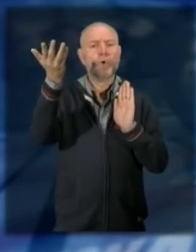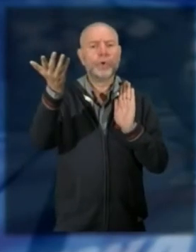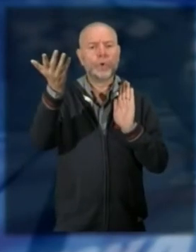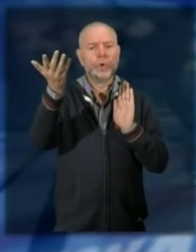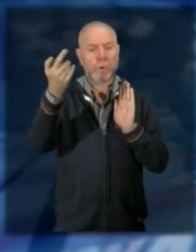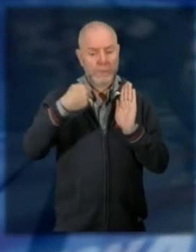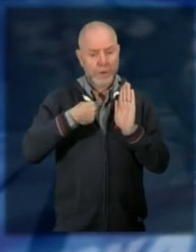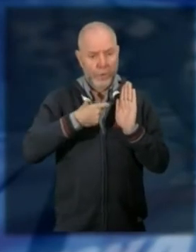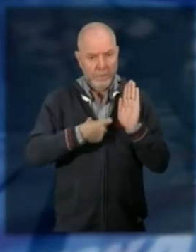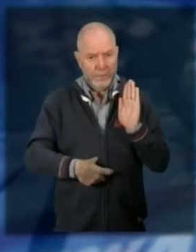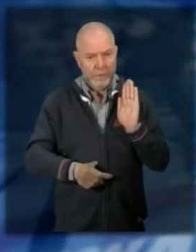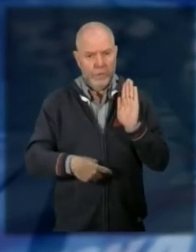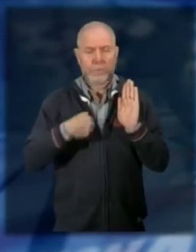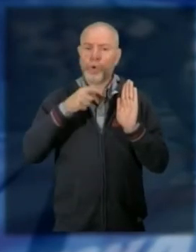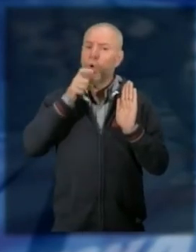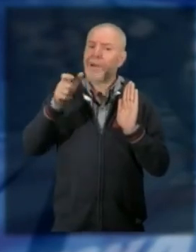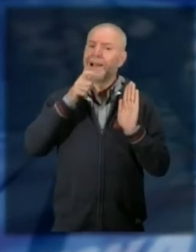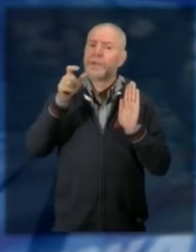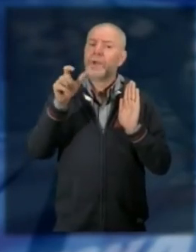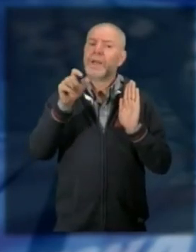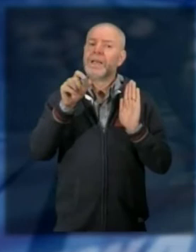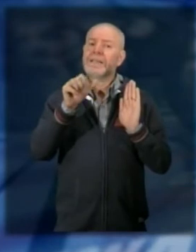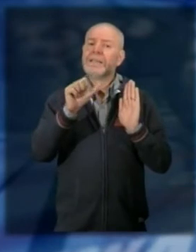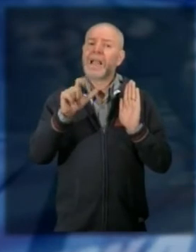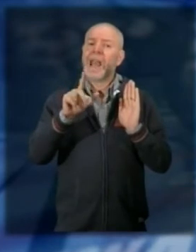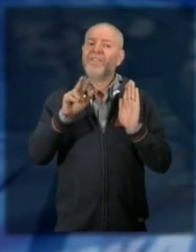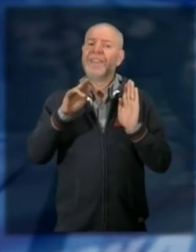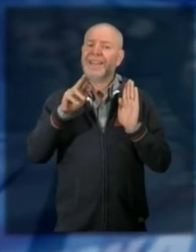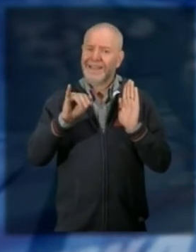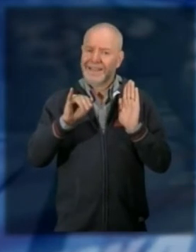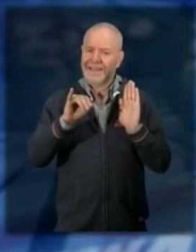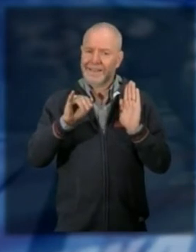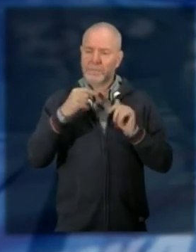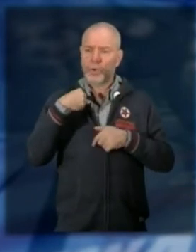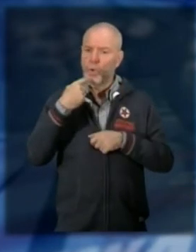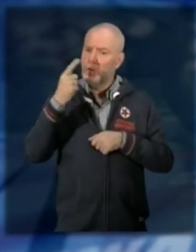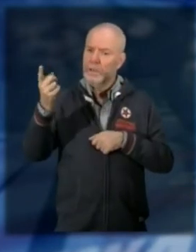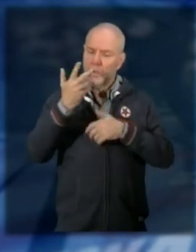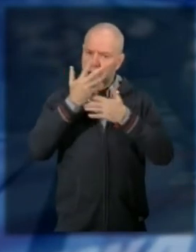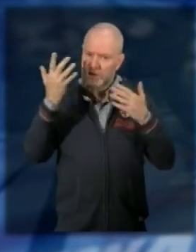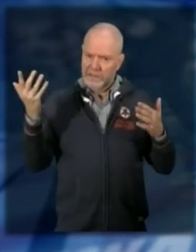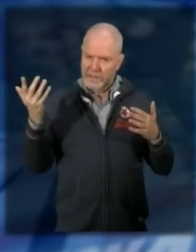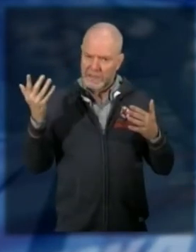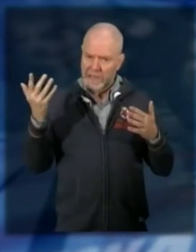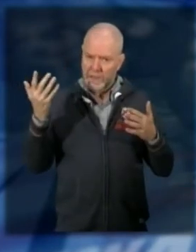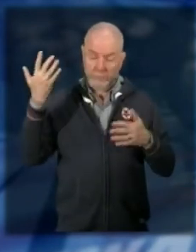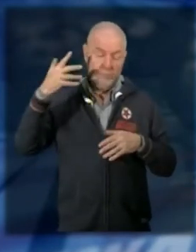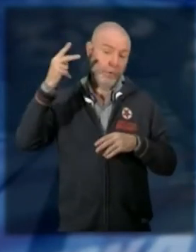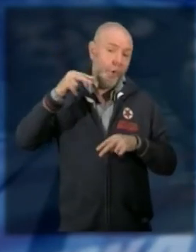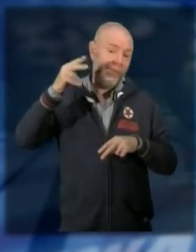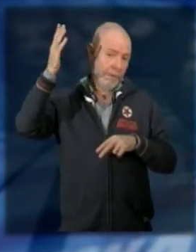io personalmente ho parlato con Salvini mi prendo tutte le colpe e le responsabilità ho parlato con Salvini al quale ho detto giravoce a novembre